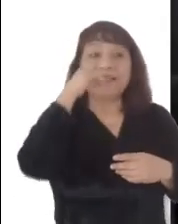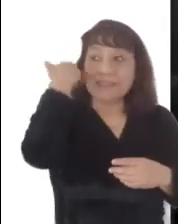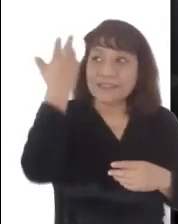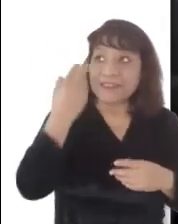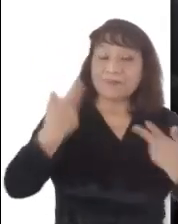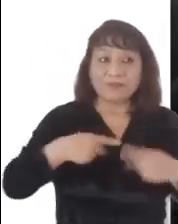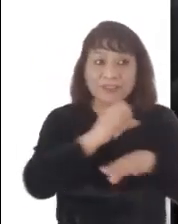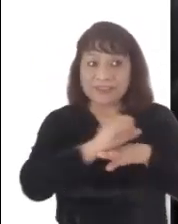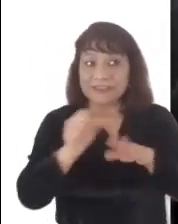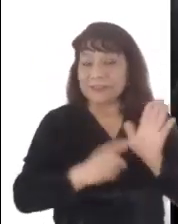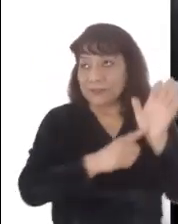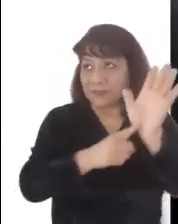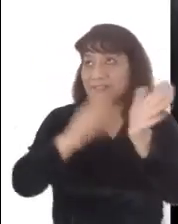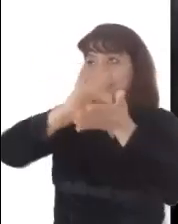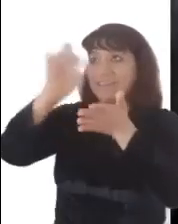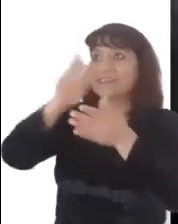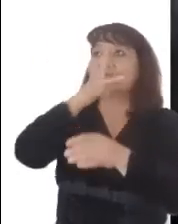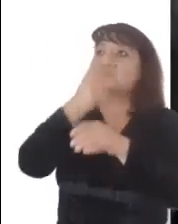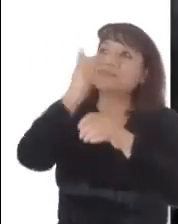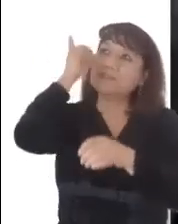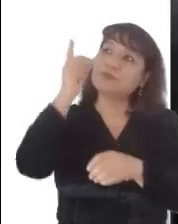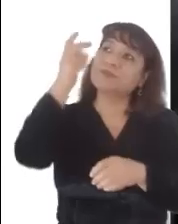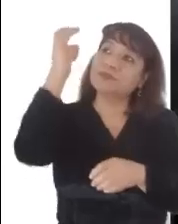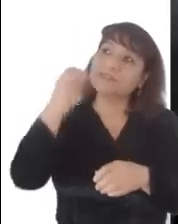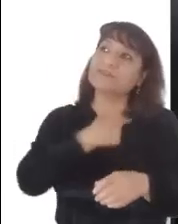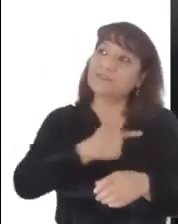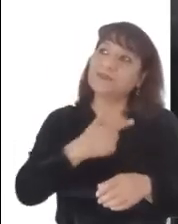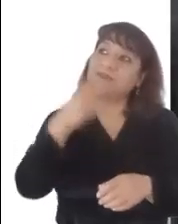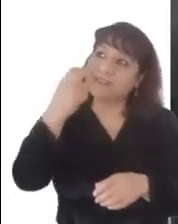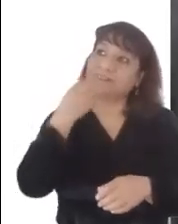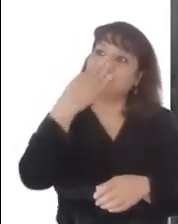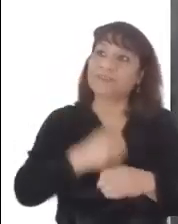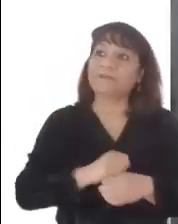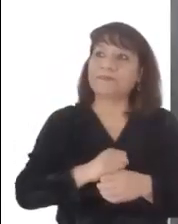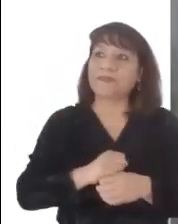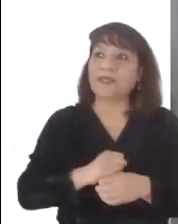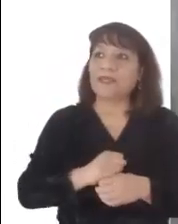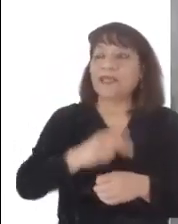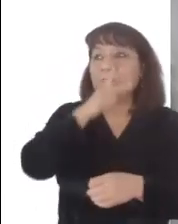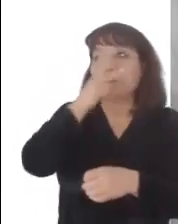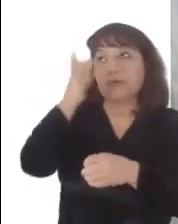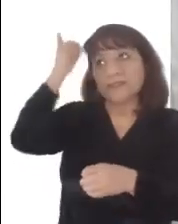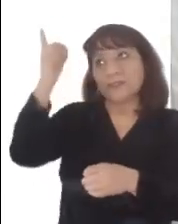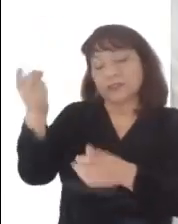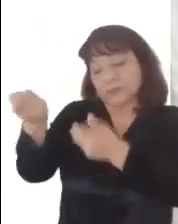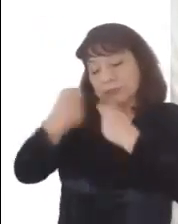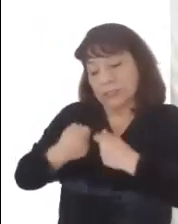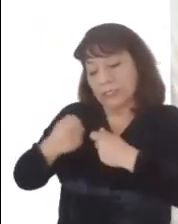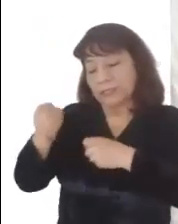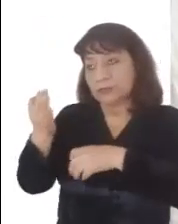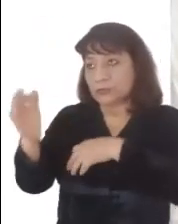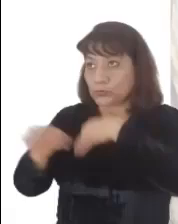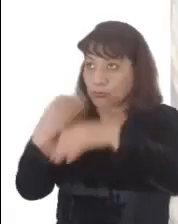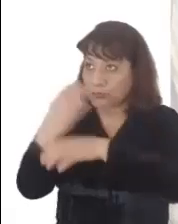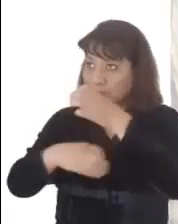gente sencilla. Gracias, Padre, porque así te ha parecido bien. Todo me lo ha entregado mi Padre, y nadie